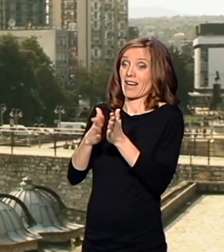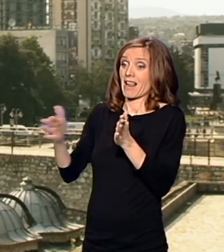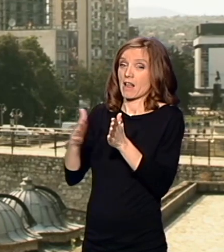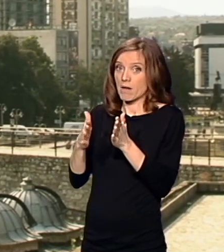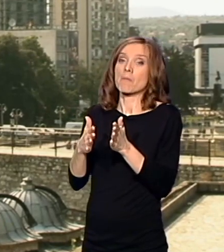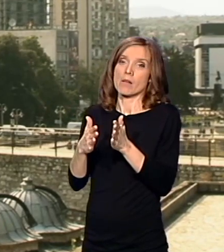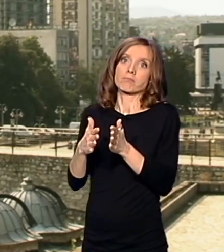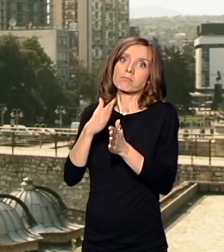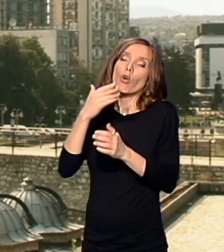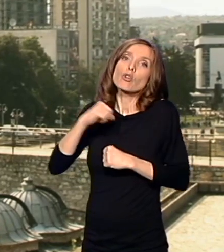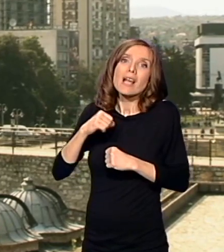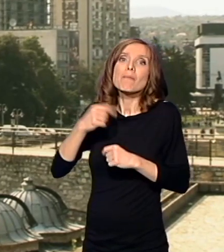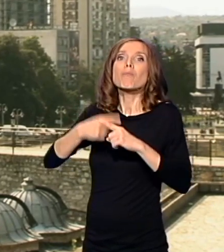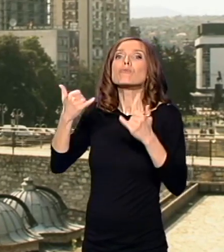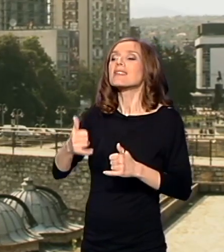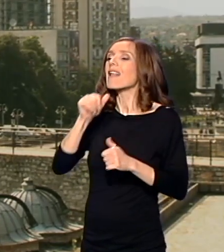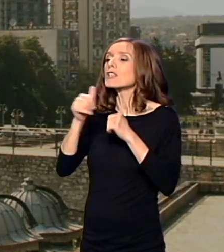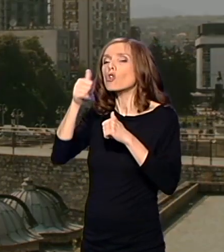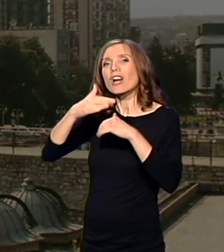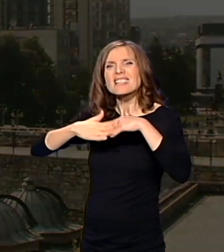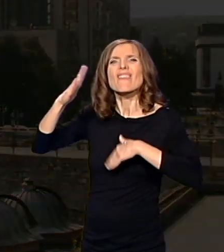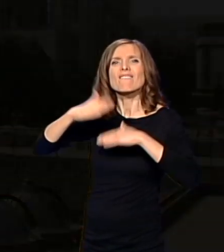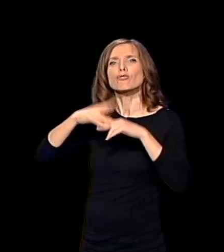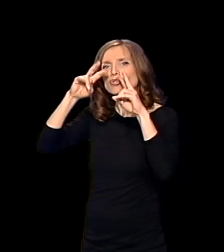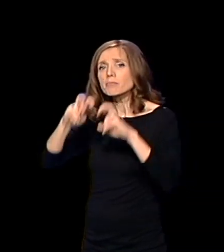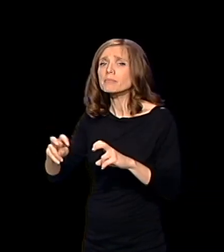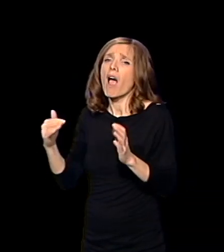više obrađuje, ali još uvek nije dovoljno obrađan.